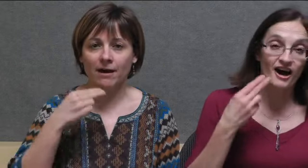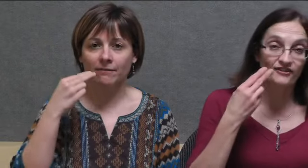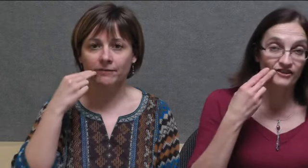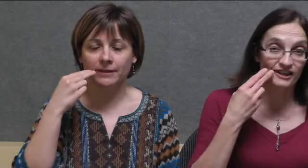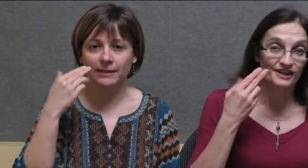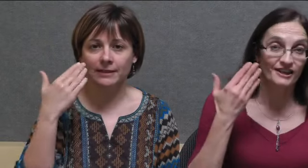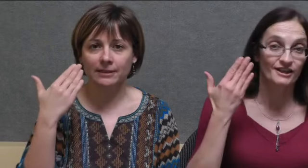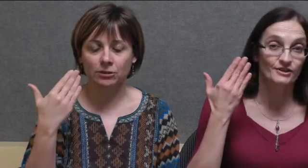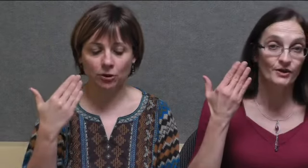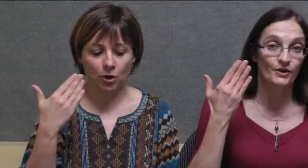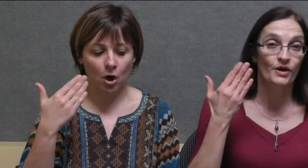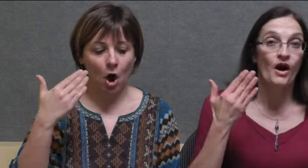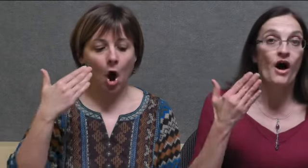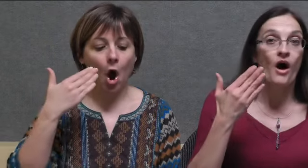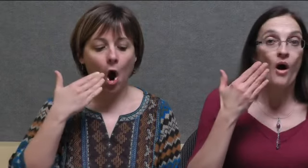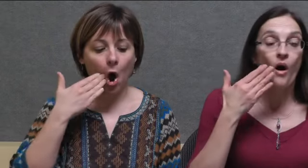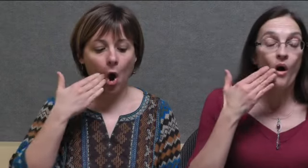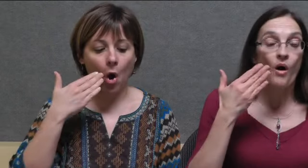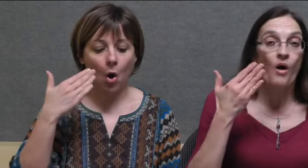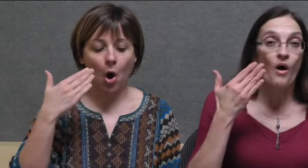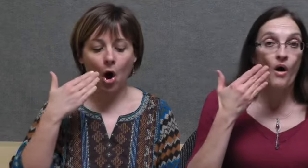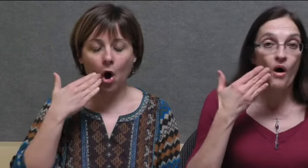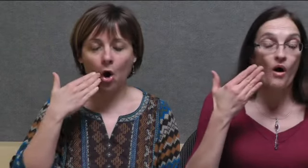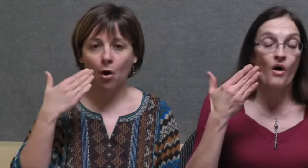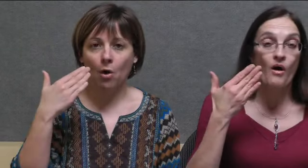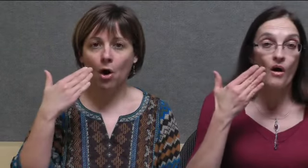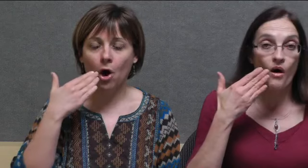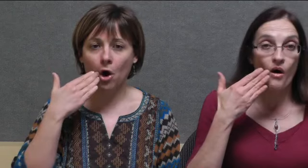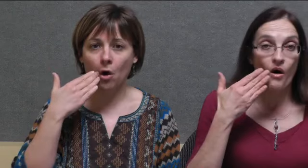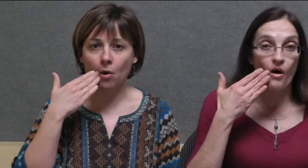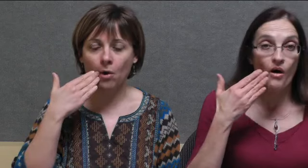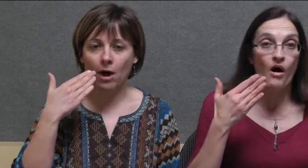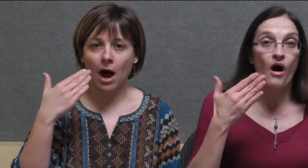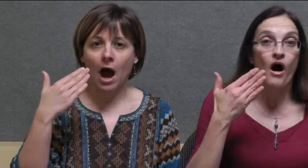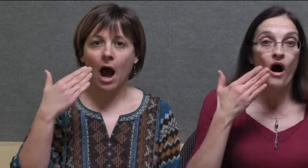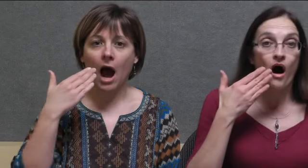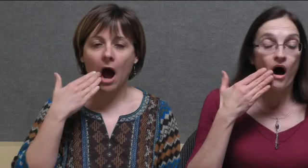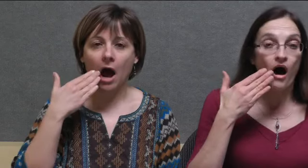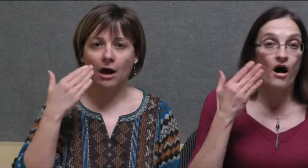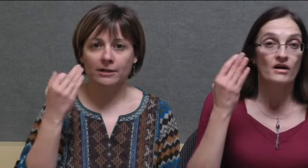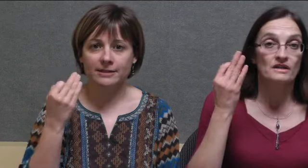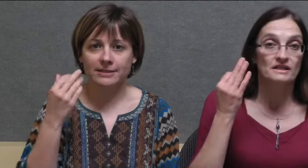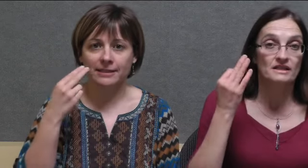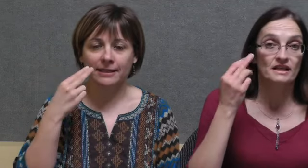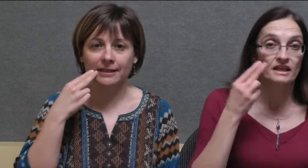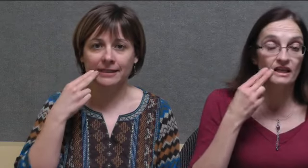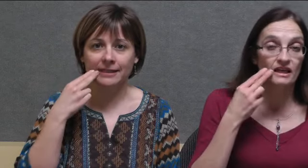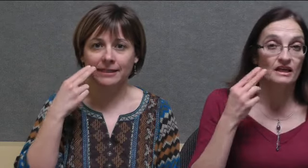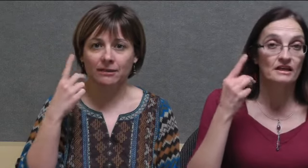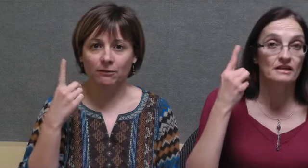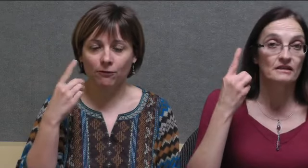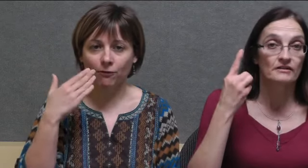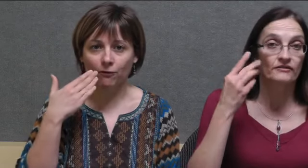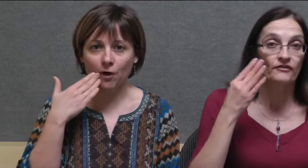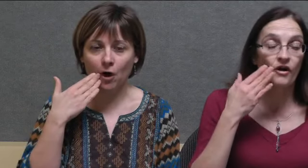vite. On, on, on, en ski de fond.